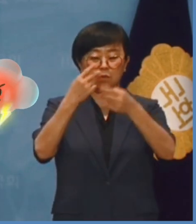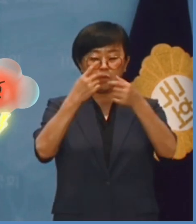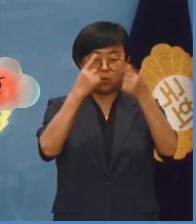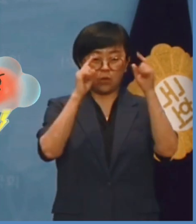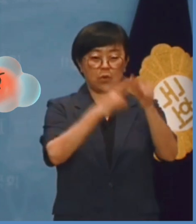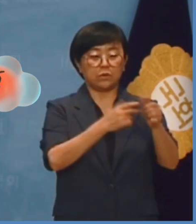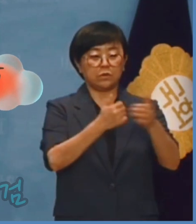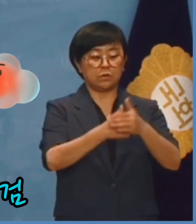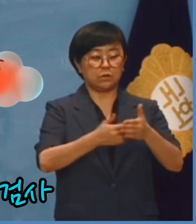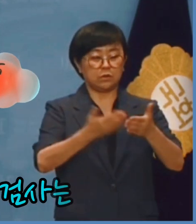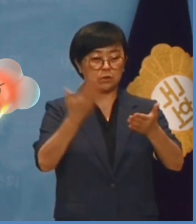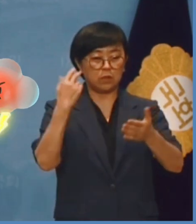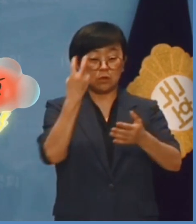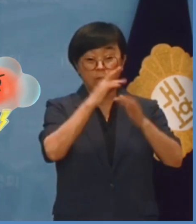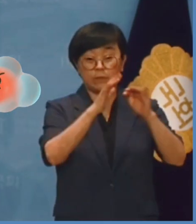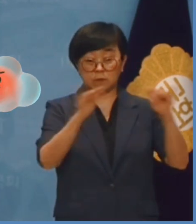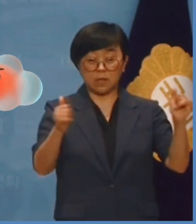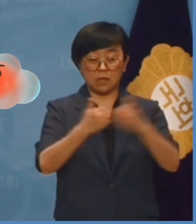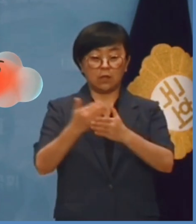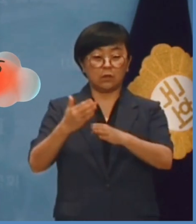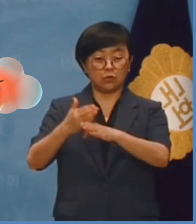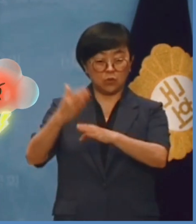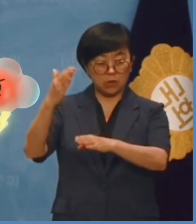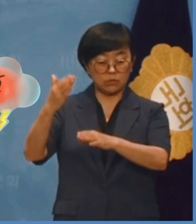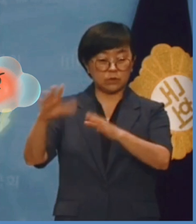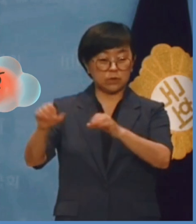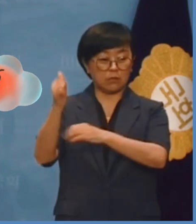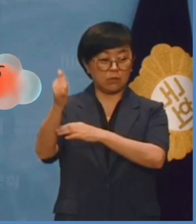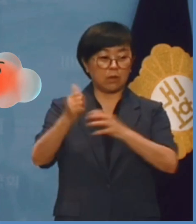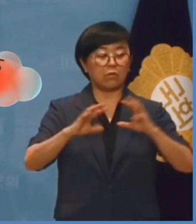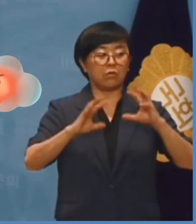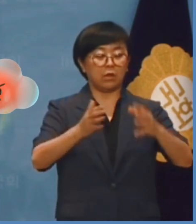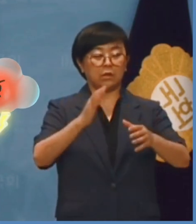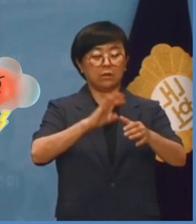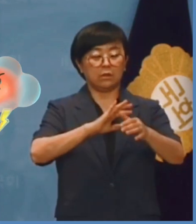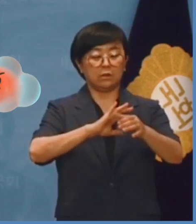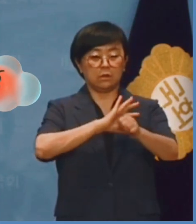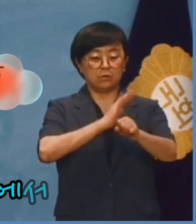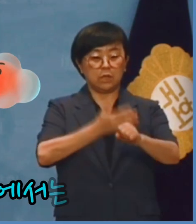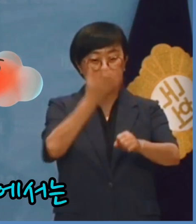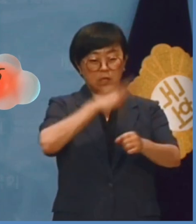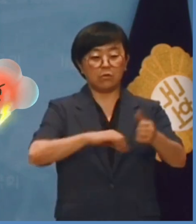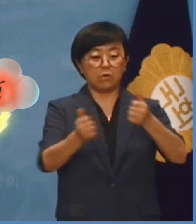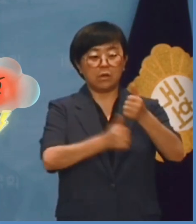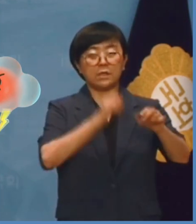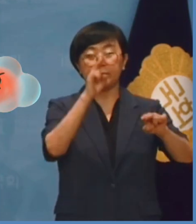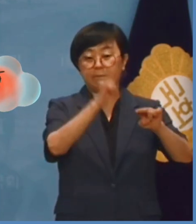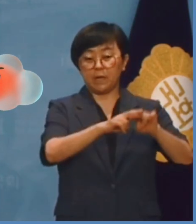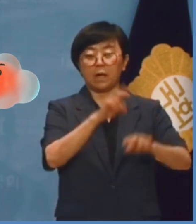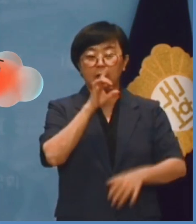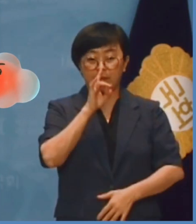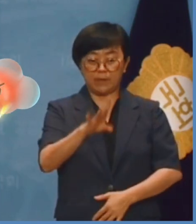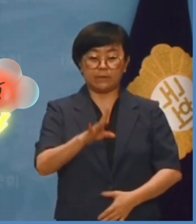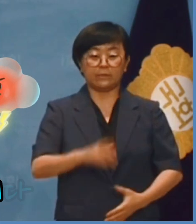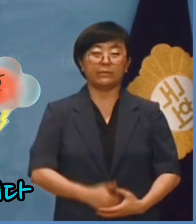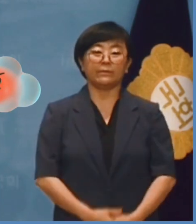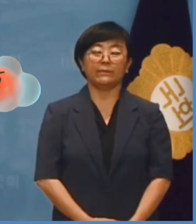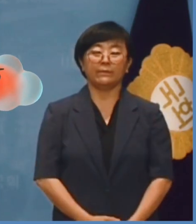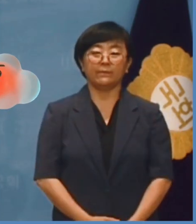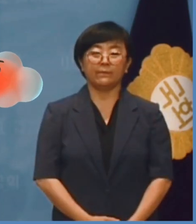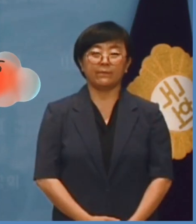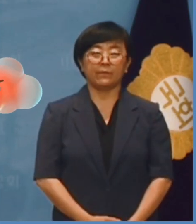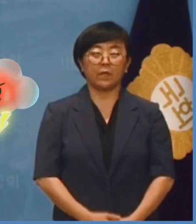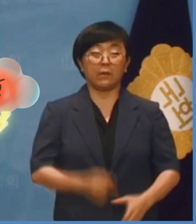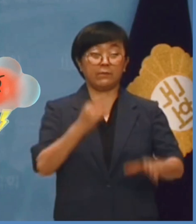교수와 김홍일 전 검사는 통일부 장관과 국민권익위원장의 임명에서는 절대 안 될 사람입니다.